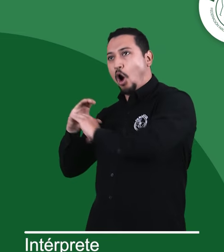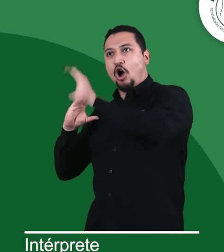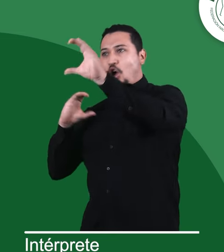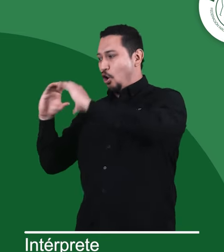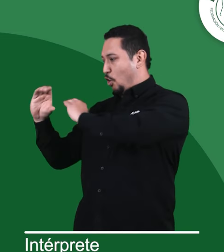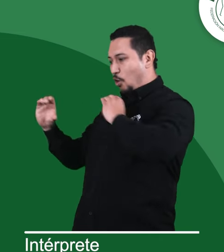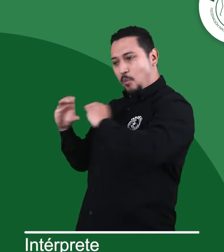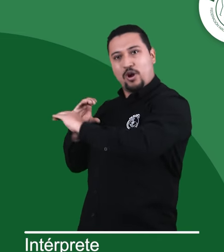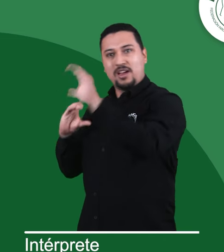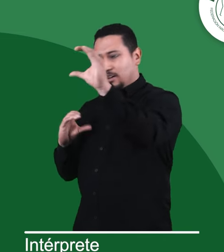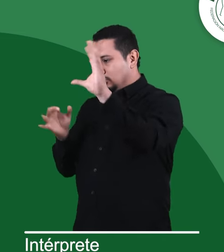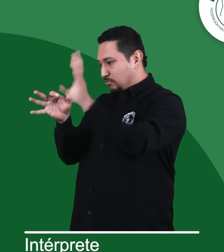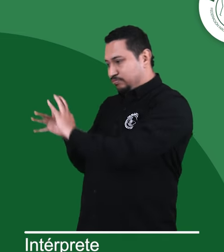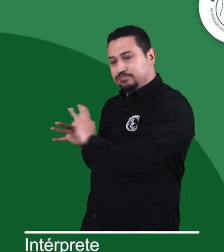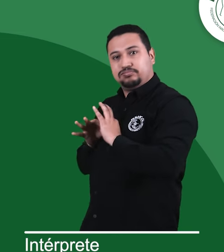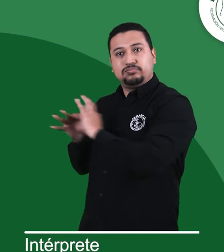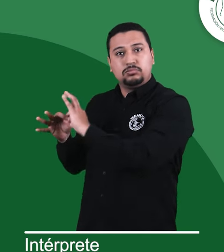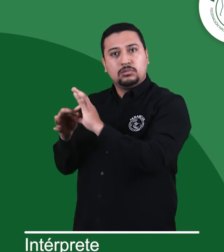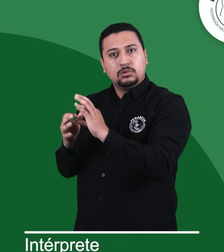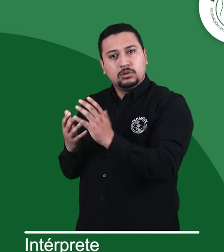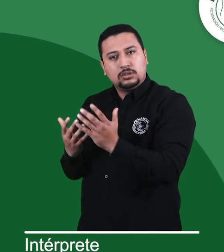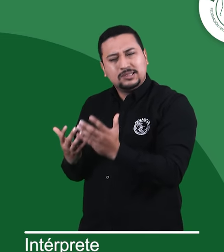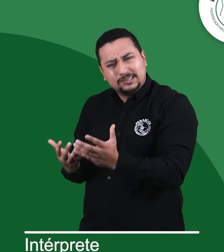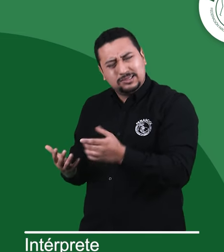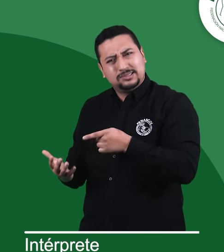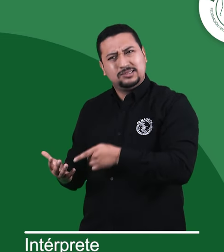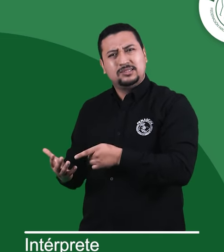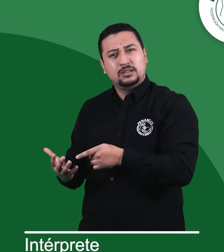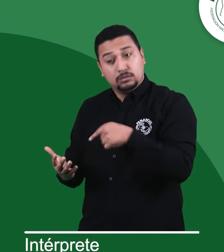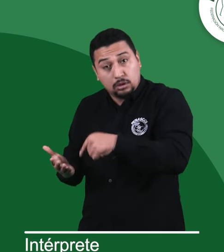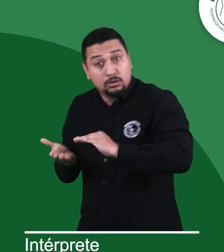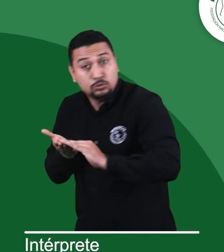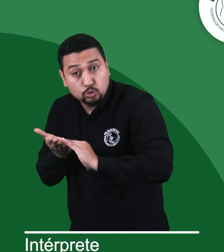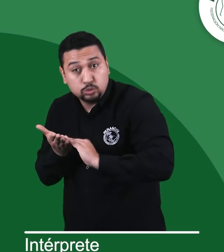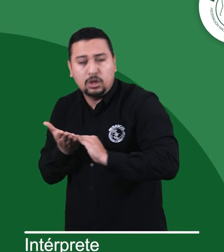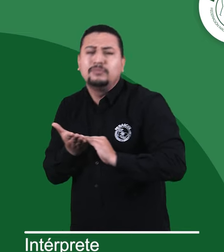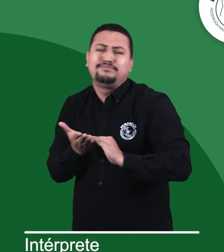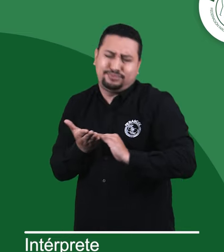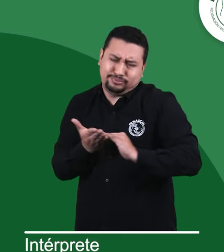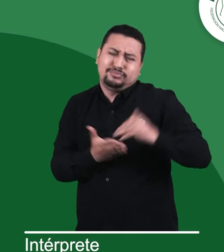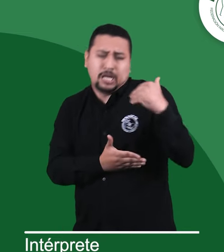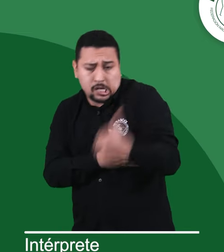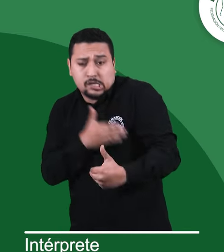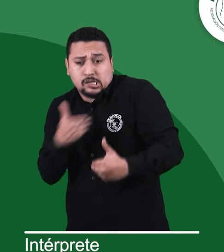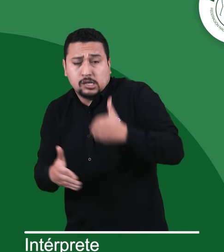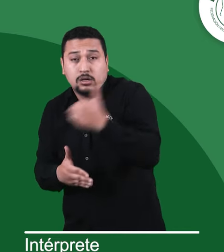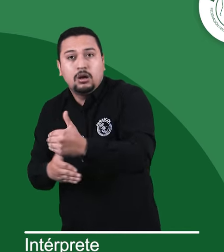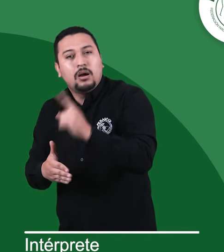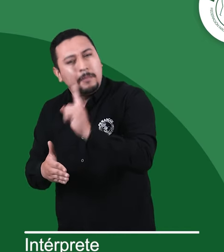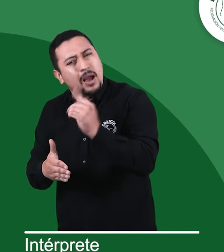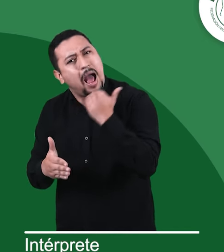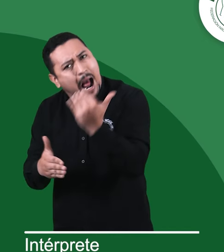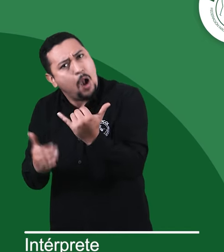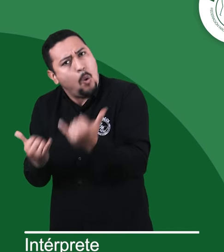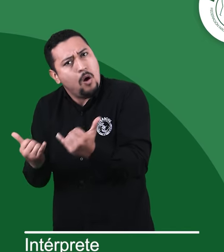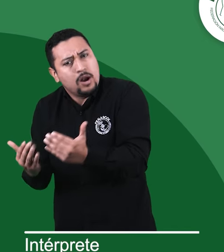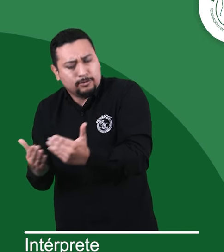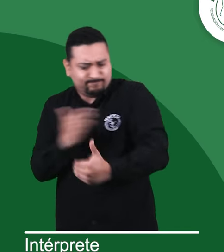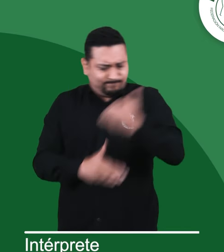puedan ser un enlace de comunicación con la sociedad. Yo sé que es un largo camino que hay que recorrer, pero